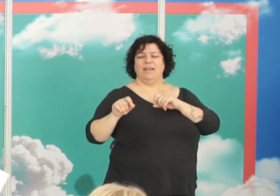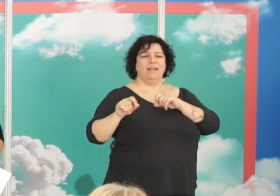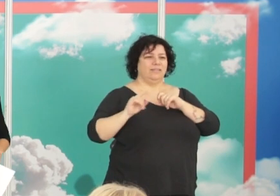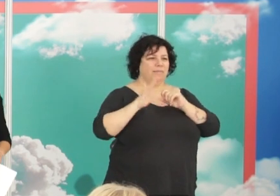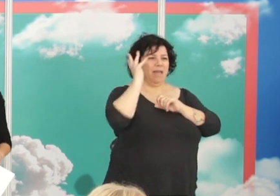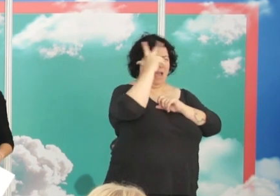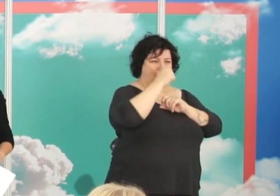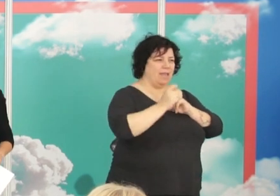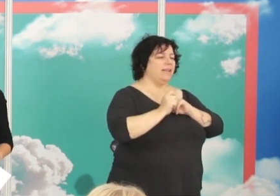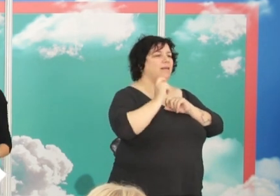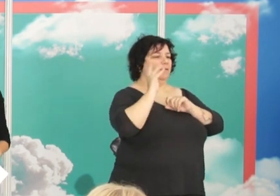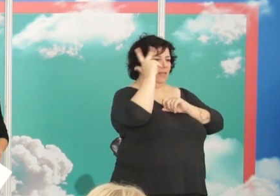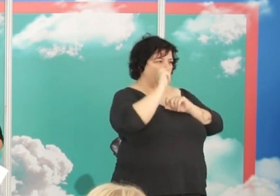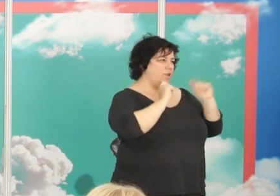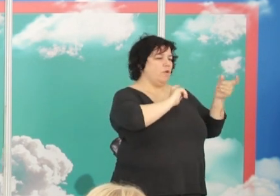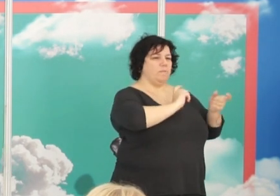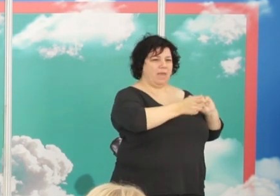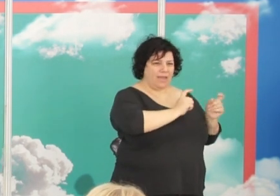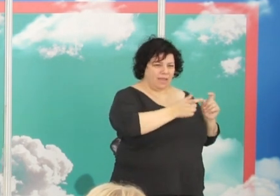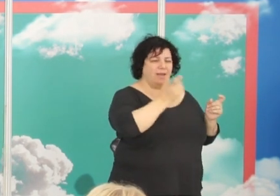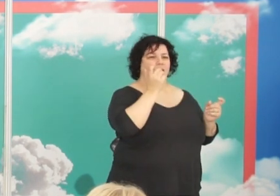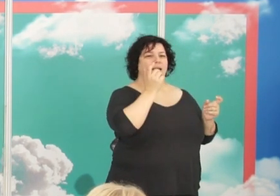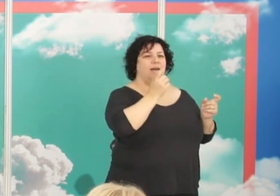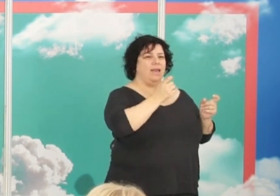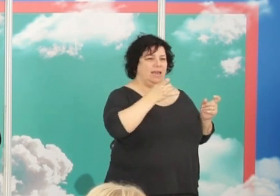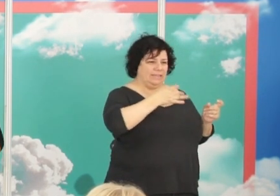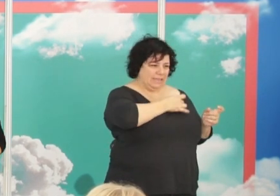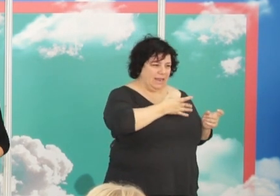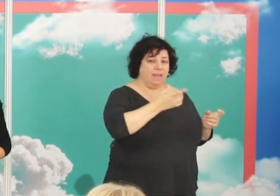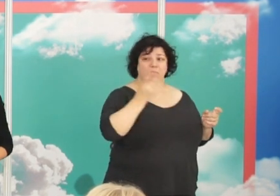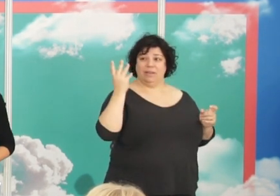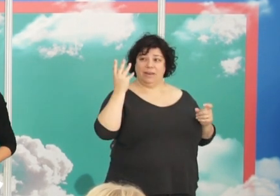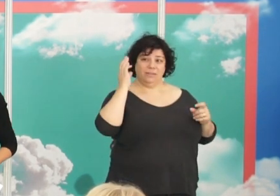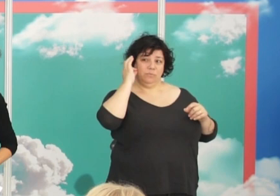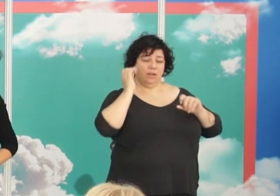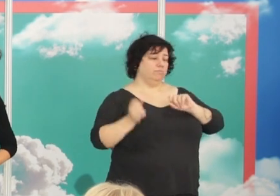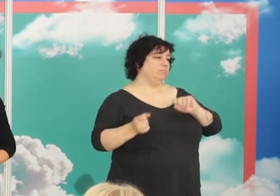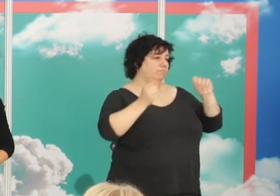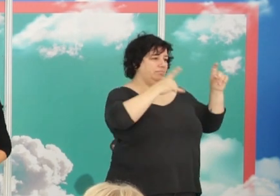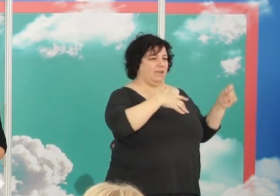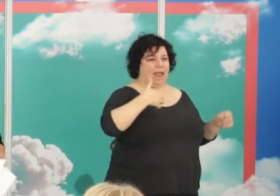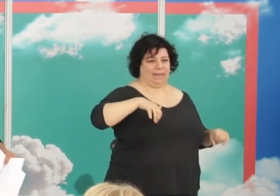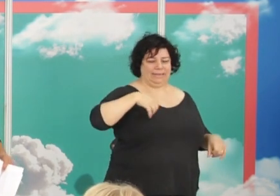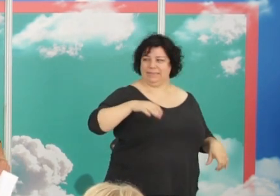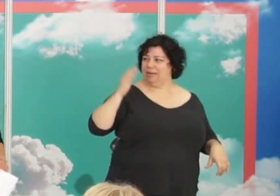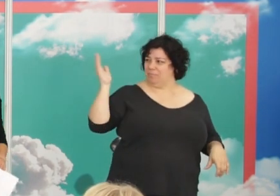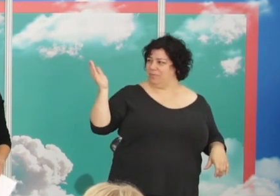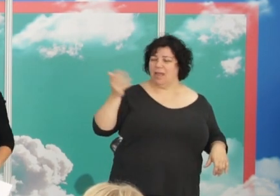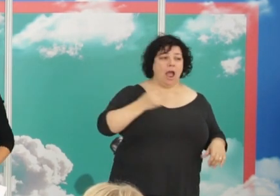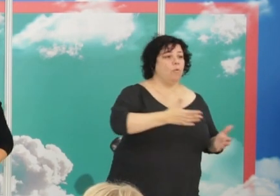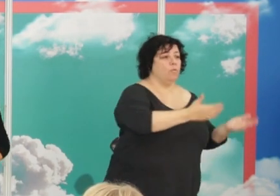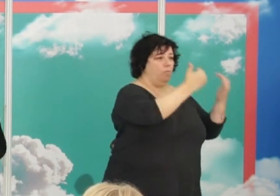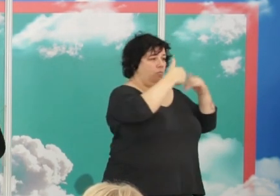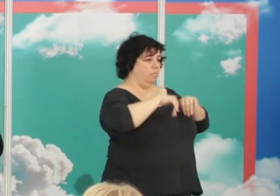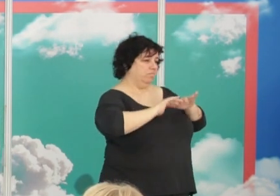América Estados Unidos México Argentina Chile pero ellas estuvieron en Argentina algunos pudieron volver